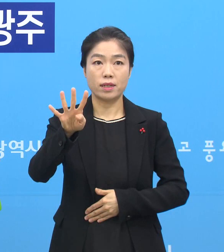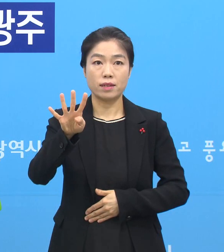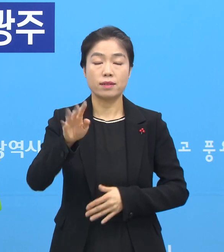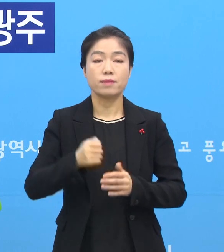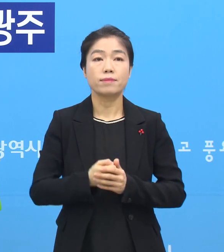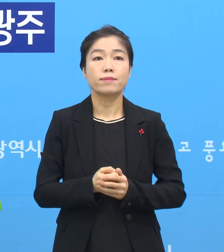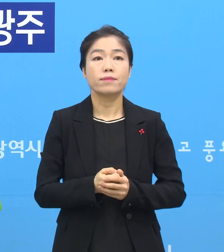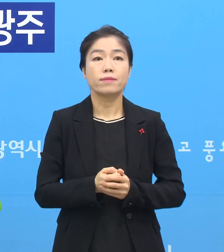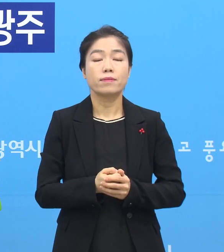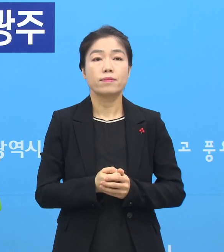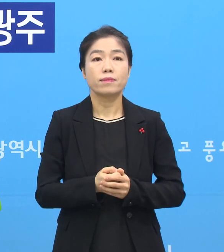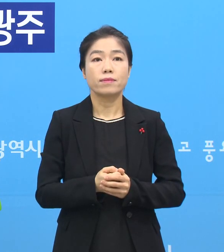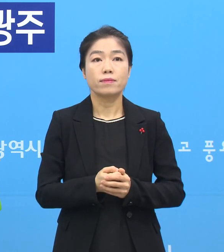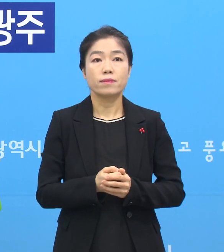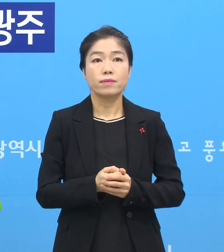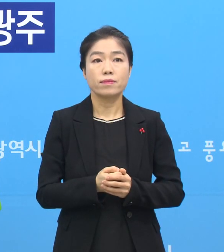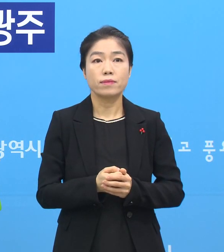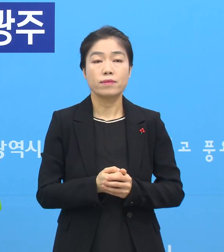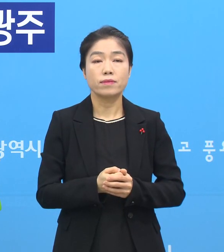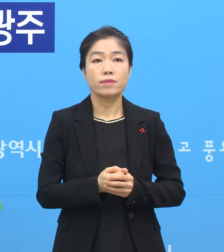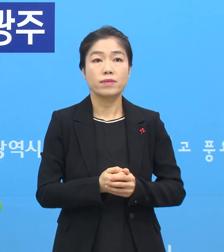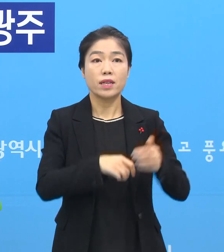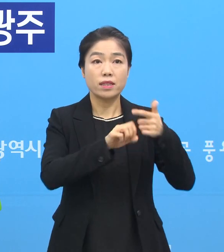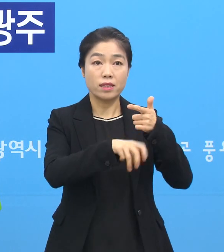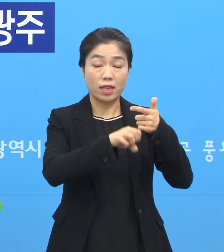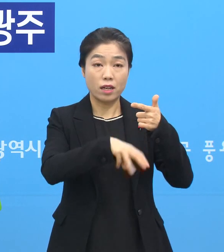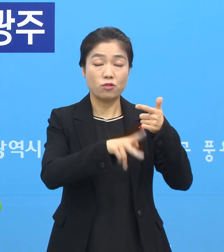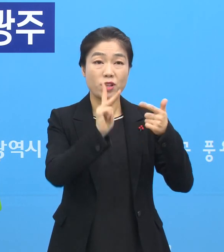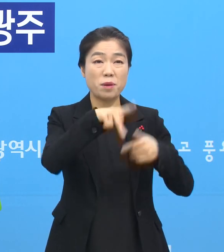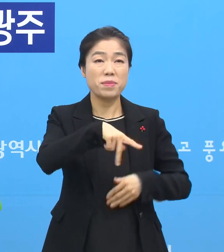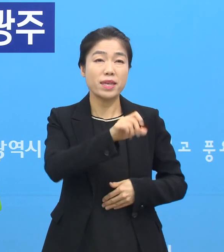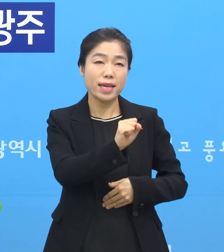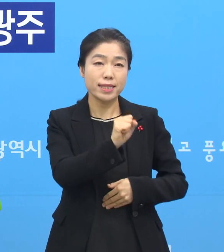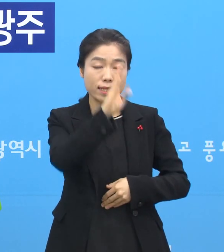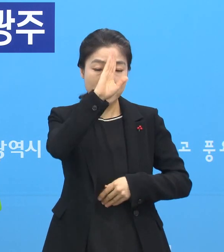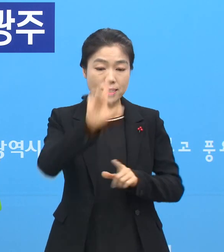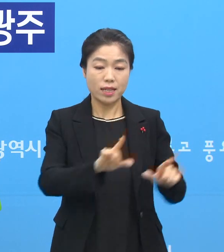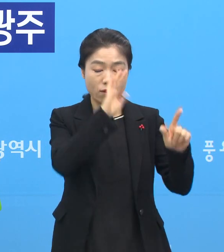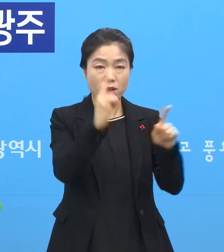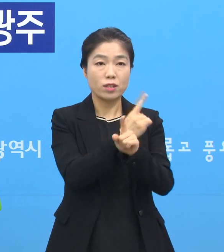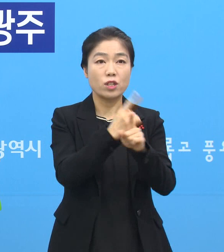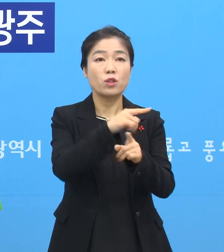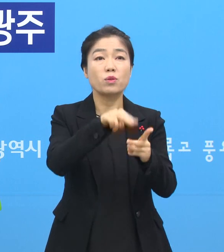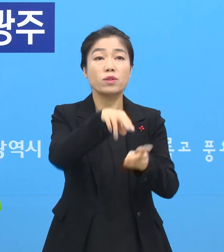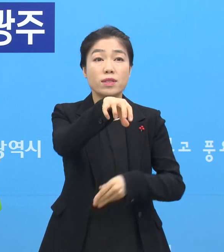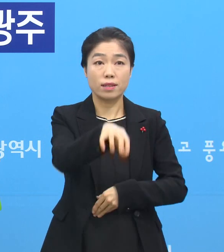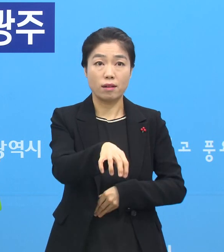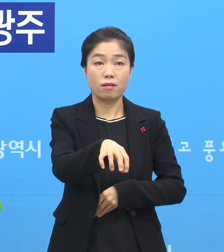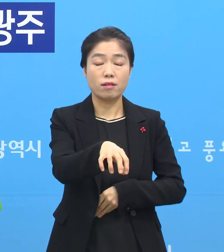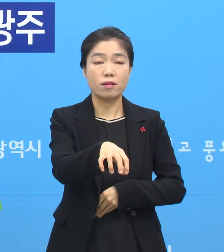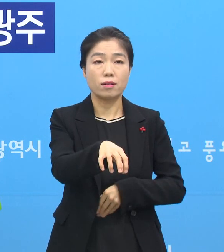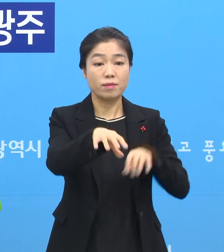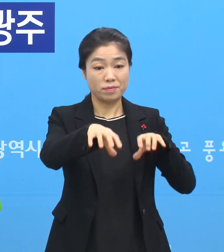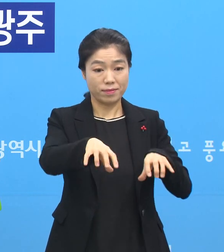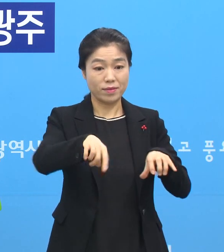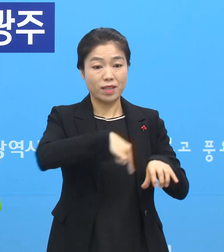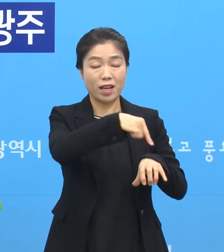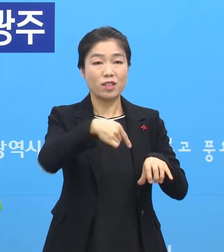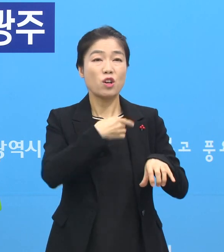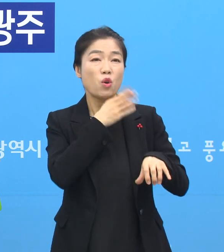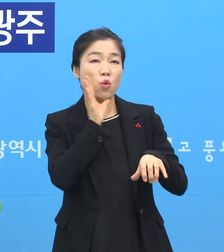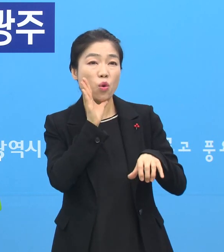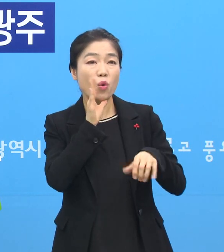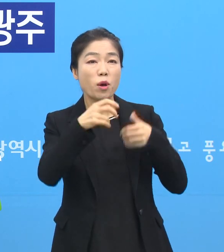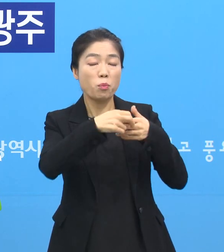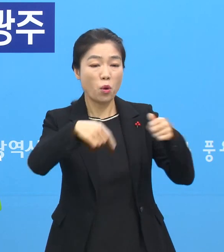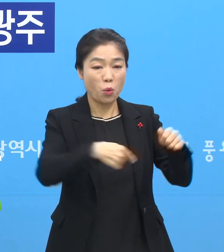그래서 지금 나주 환전하고 광주 생활치료센터에 요양환자가 아닌